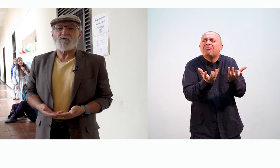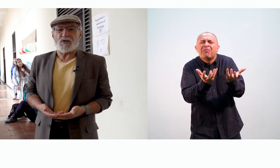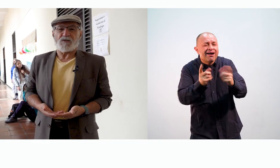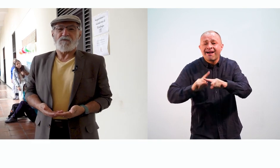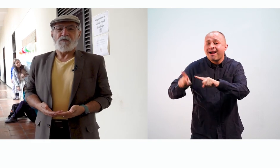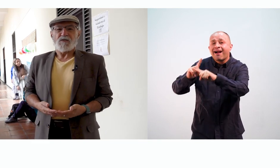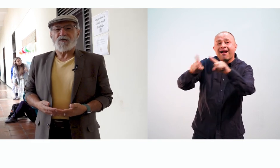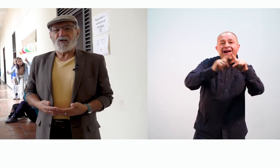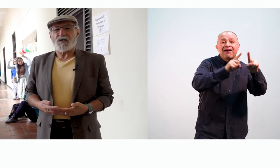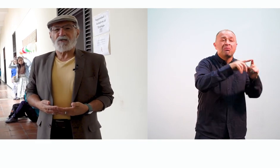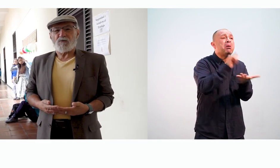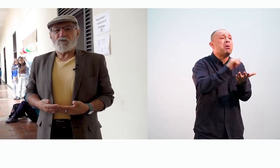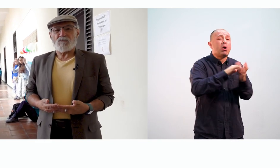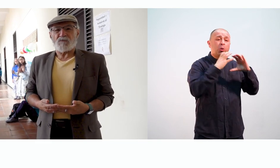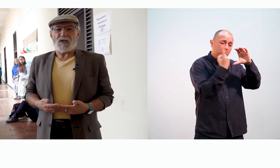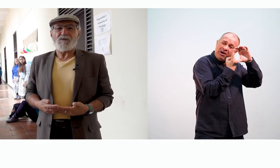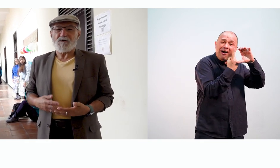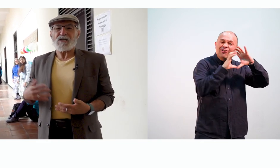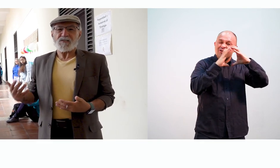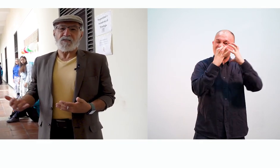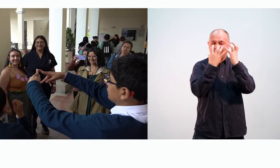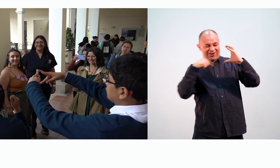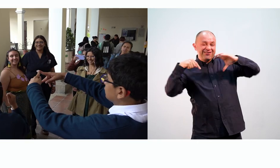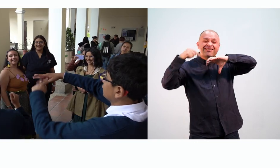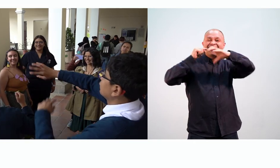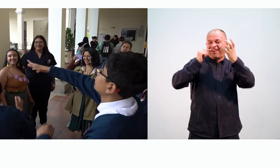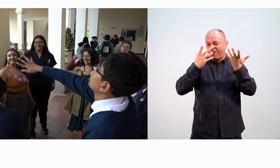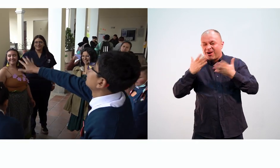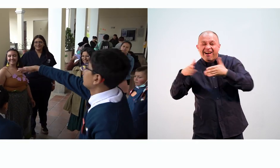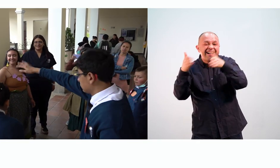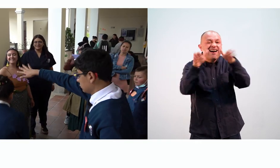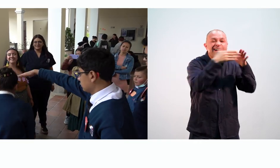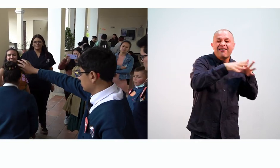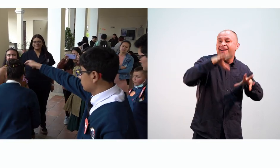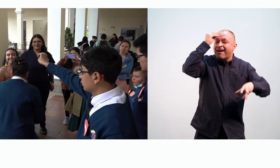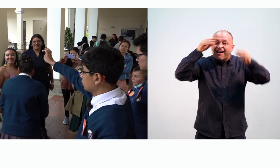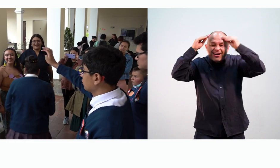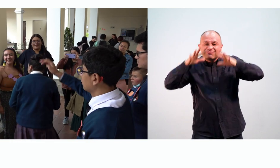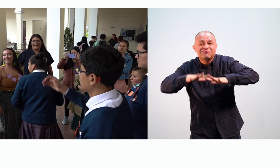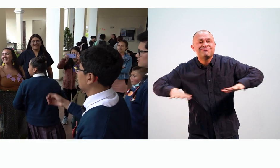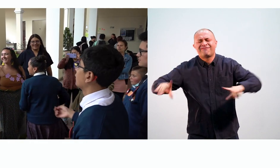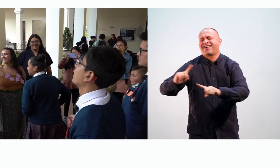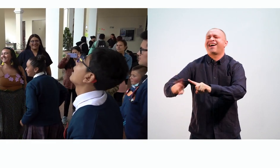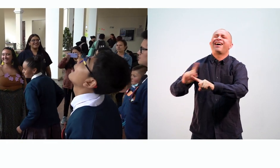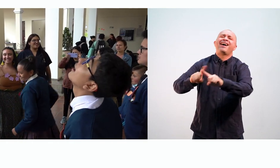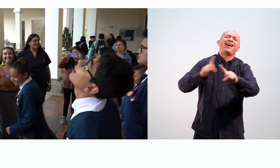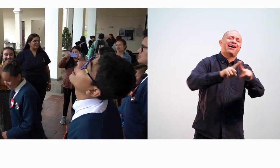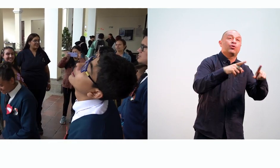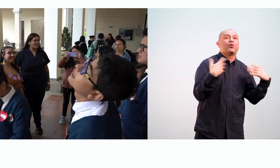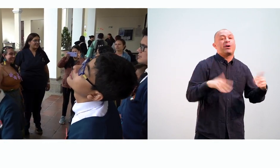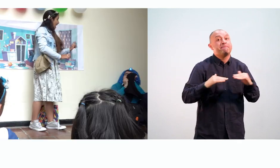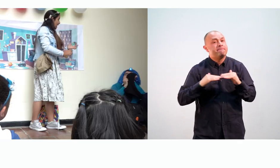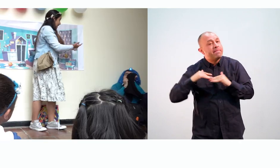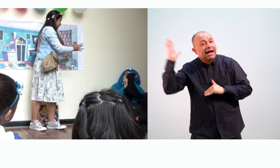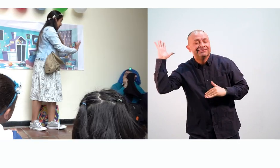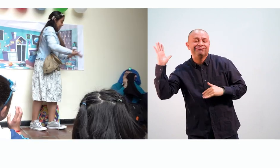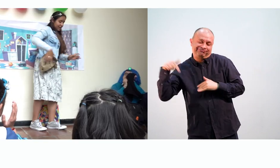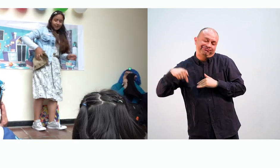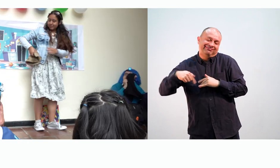colegio, que tengan la vivencia de otros ambientes y más un ambiente universitario. Pero ante todo, con las